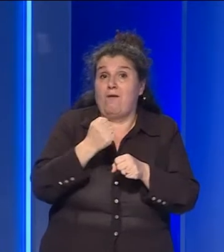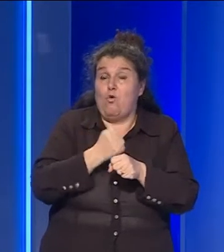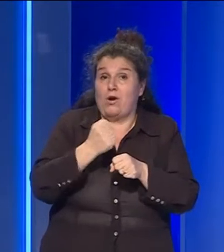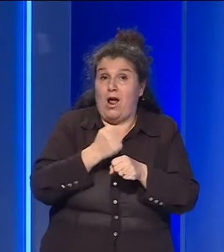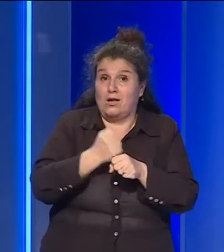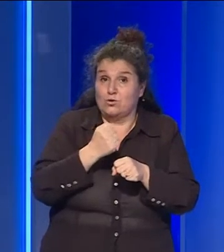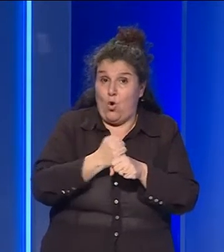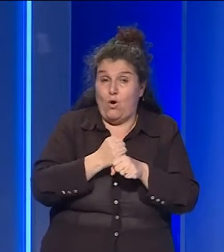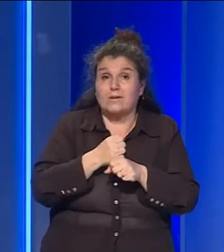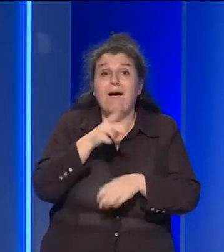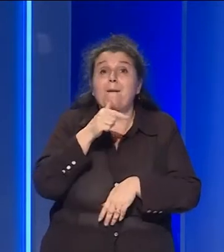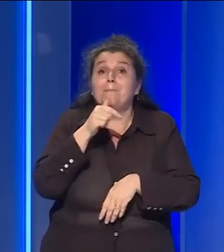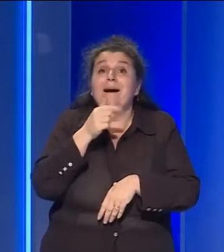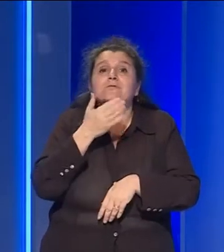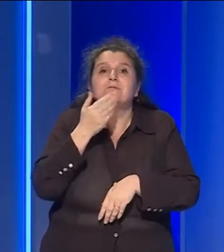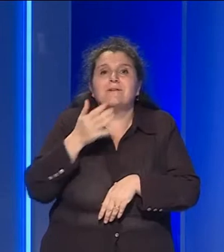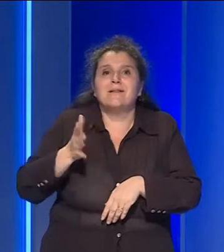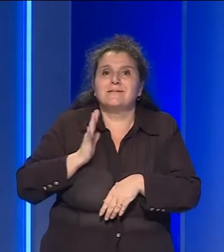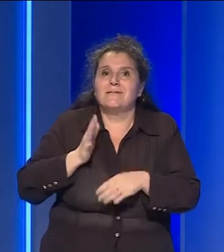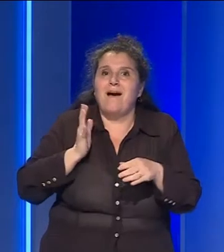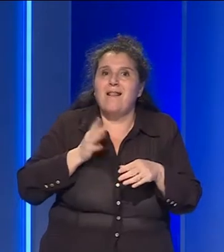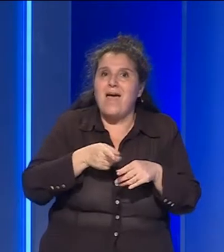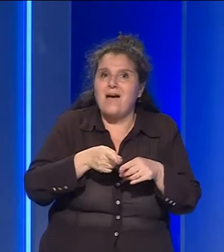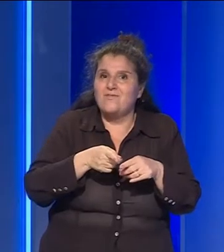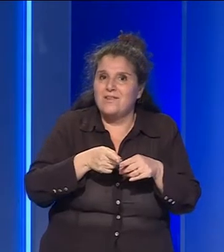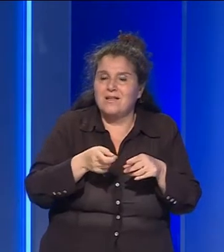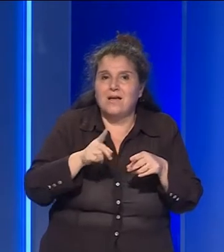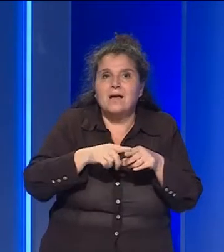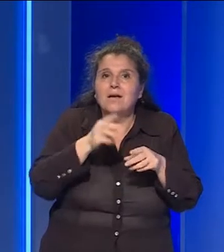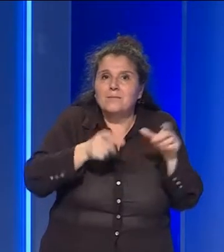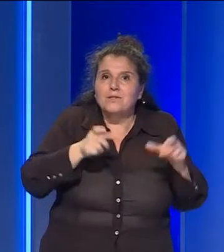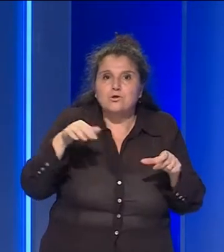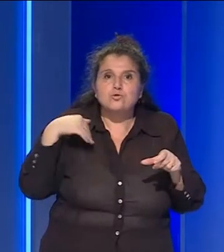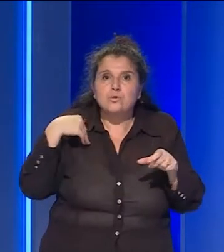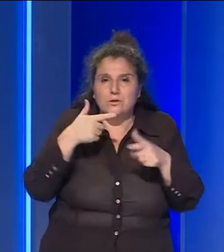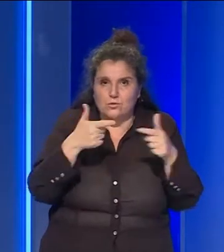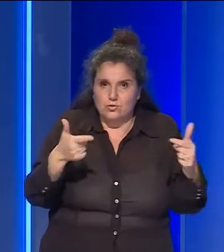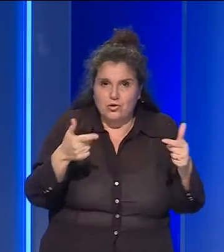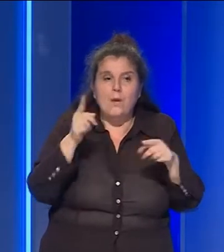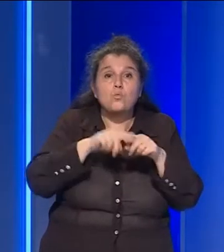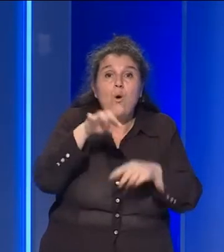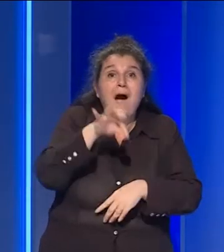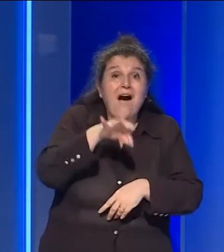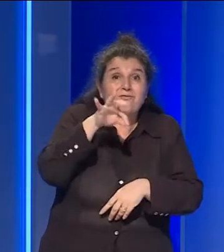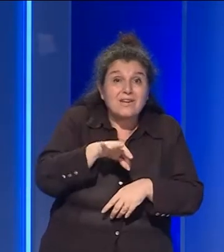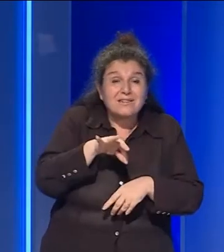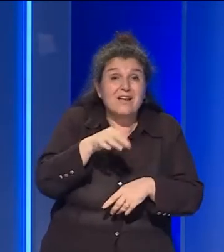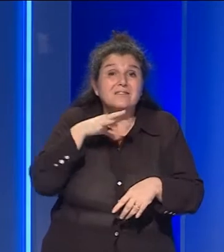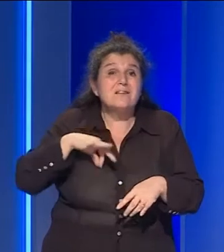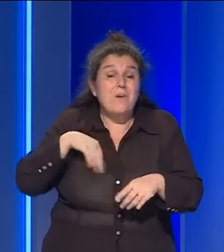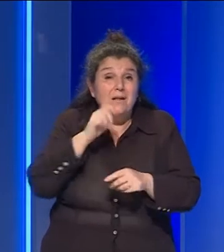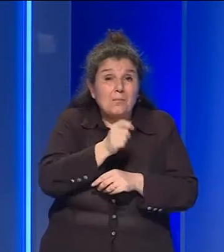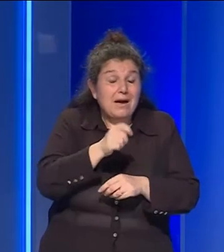Da marzo sono senza studenti e senza aiuti. Con gli affitti e gli stipendi da pagare rischiano di non